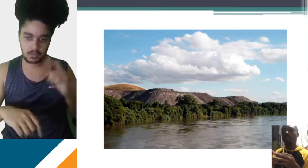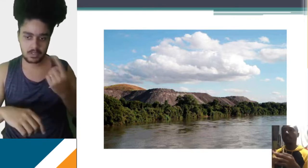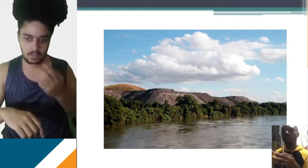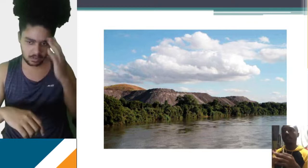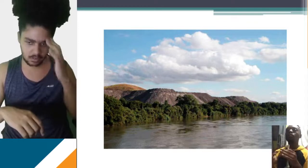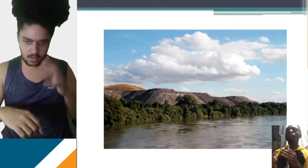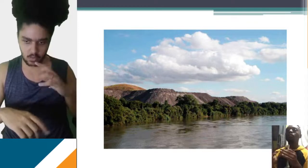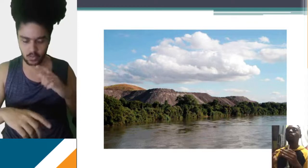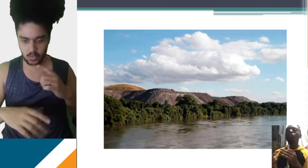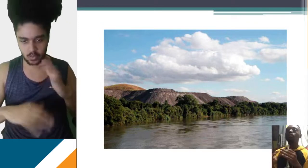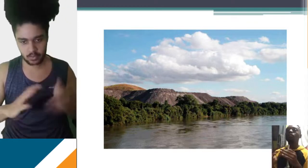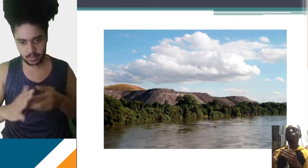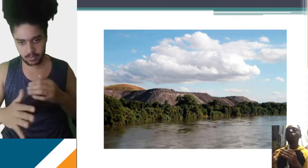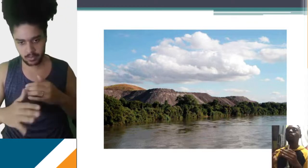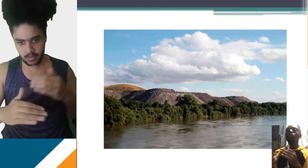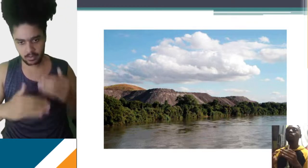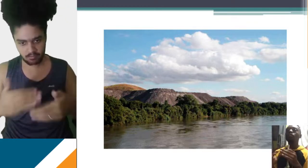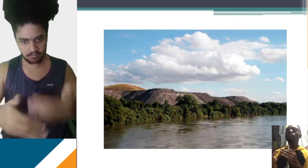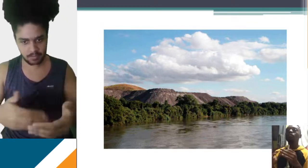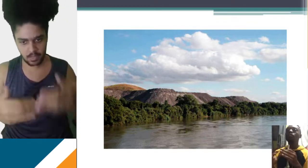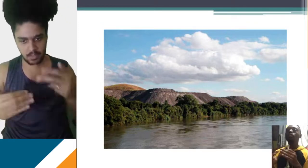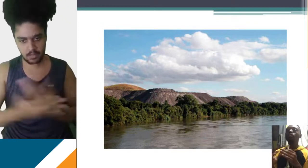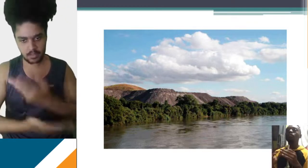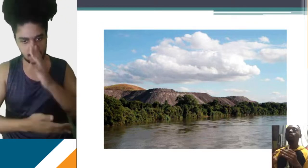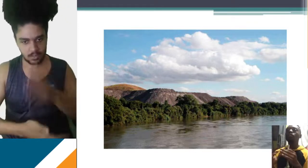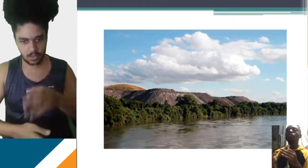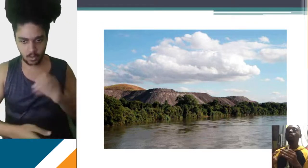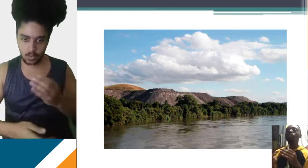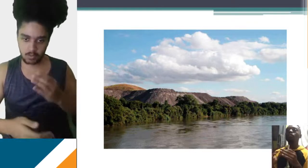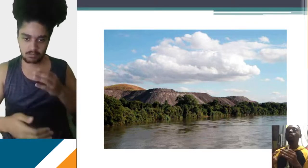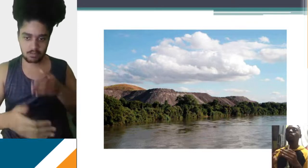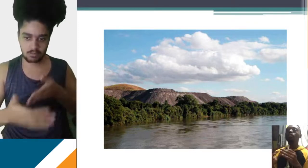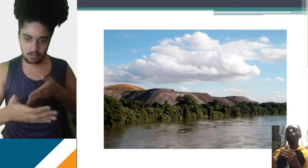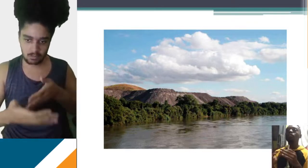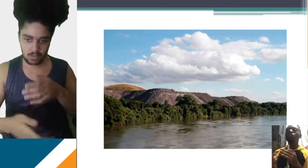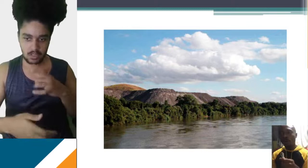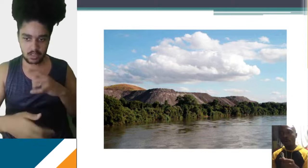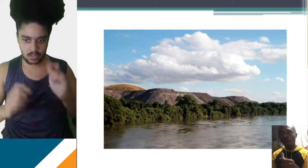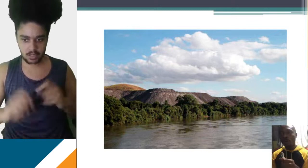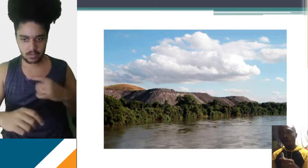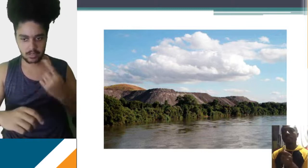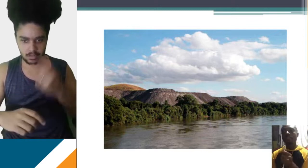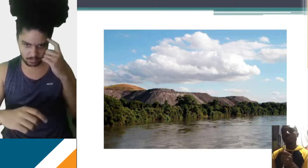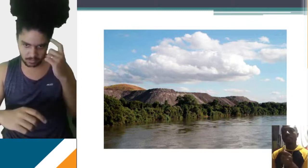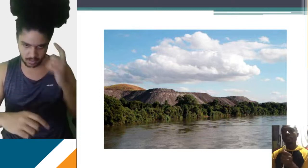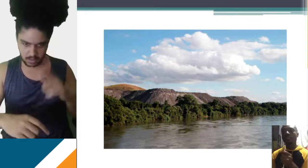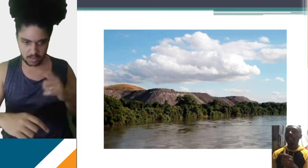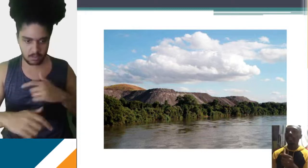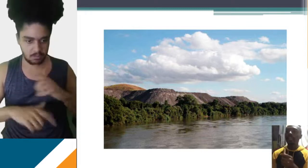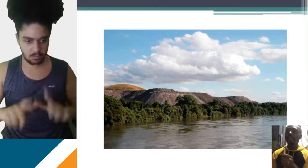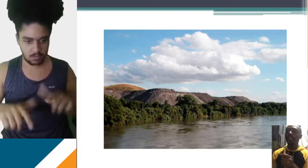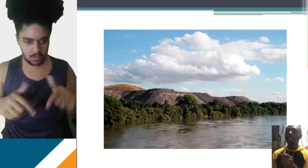mas é para a gente entender que todo o processo de industrialização é para as consequências, diretas ou indiretas, mas que tem como a gente repensar essas